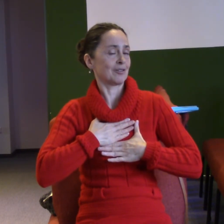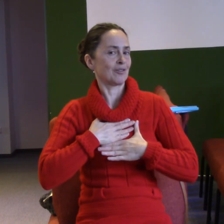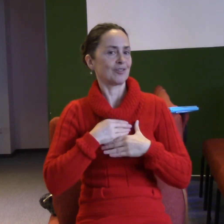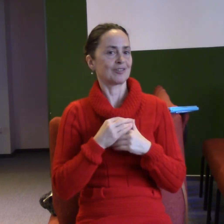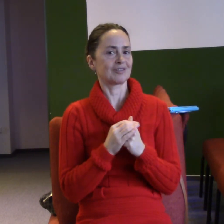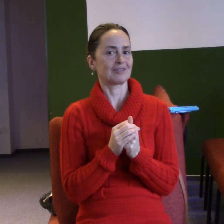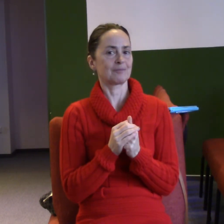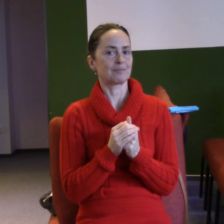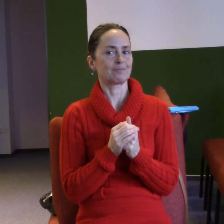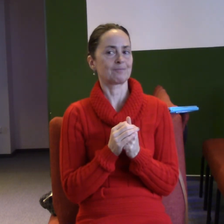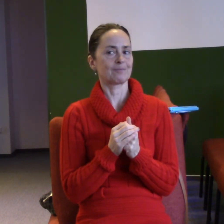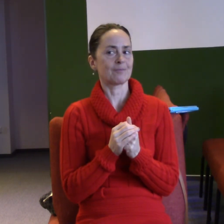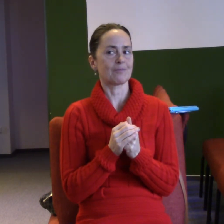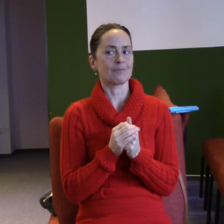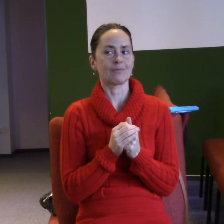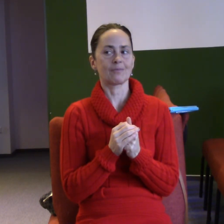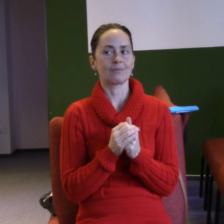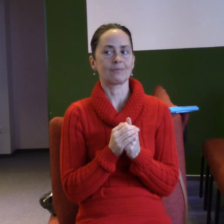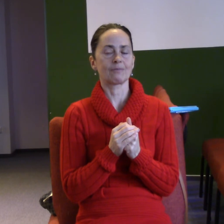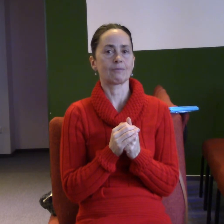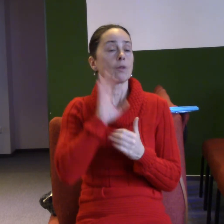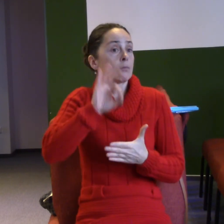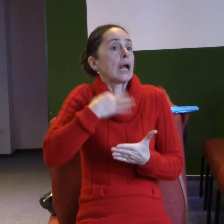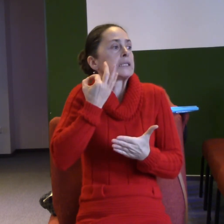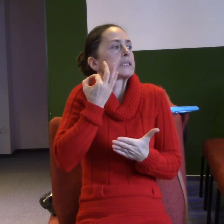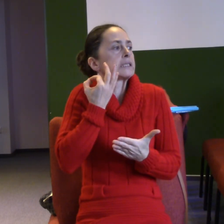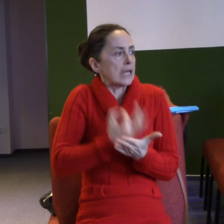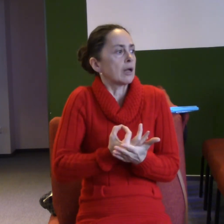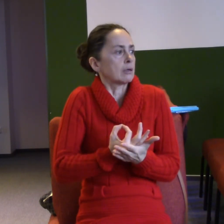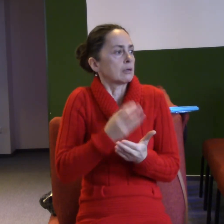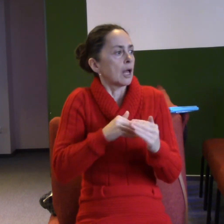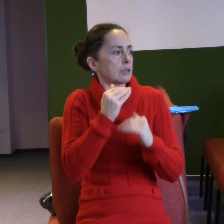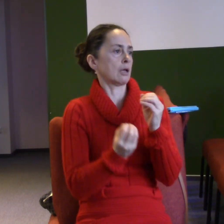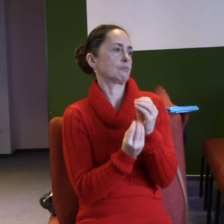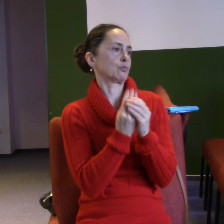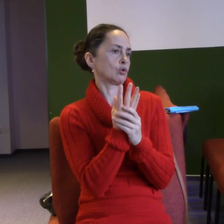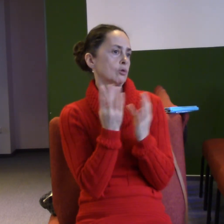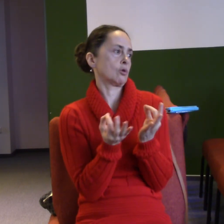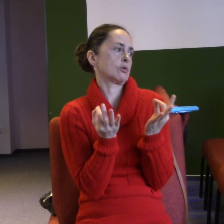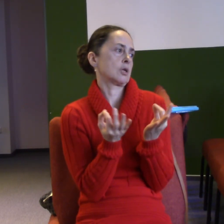toho, že patříme Bohu. Je to dar. Je to nadpřirozená věc. Můžeme plakat,